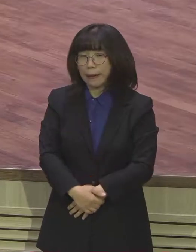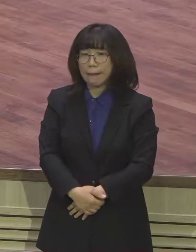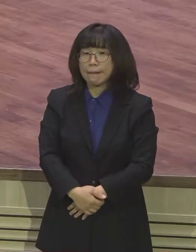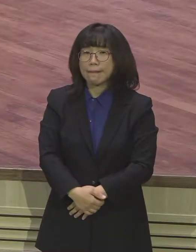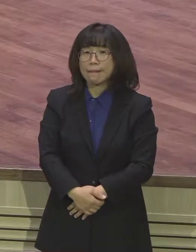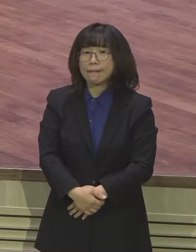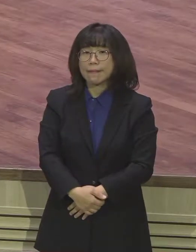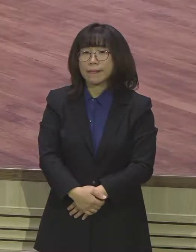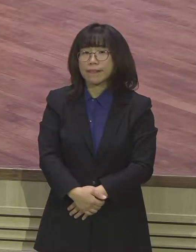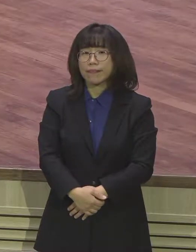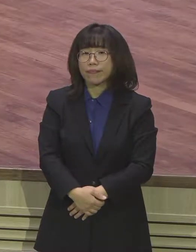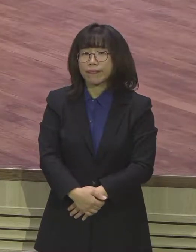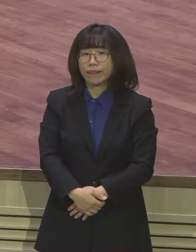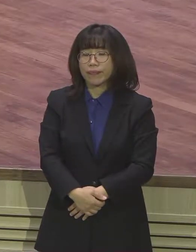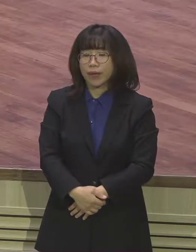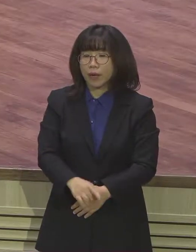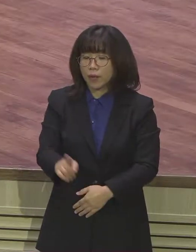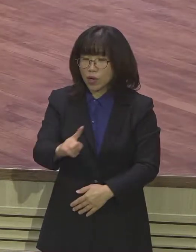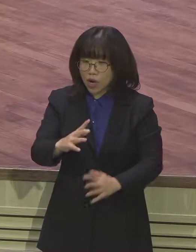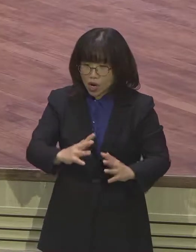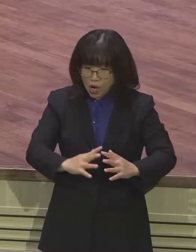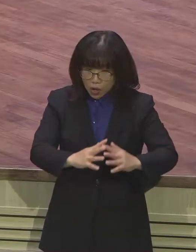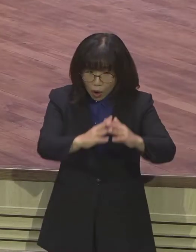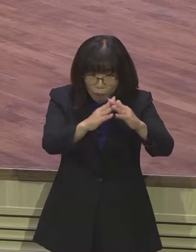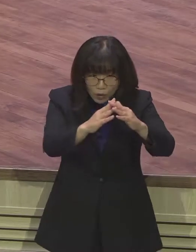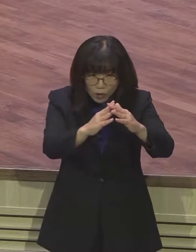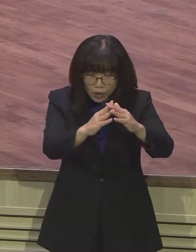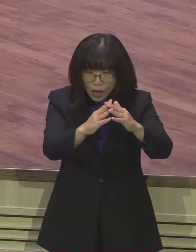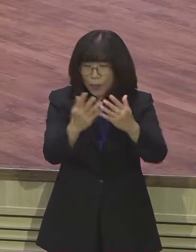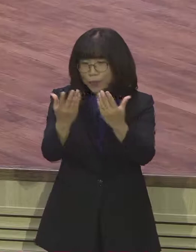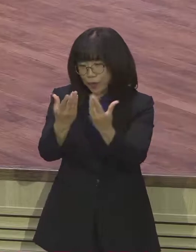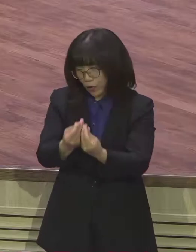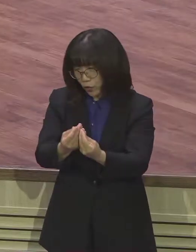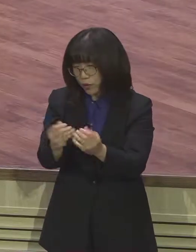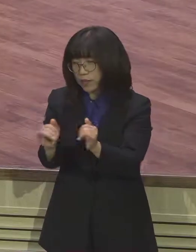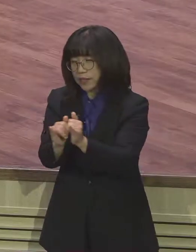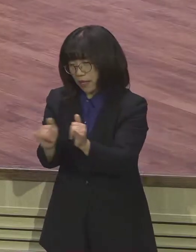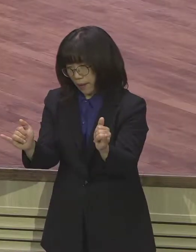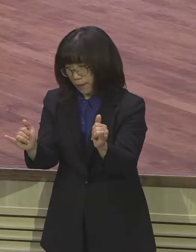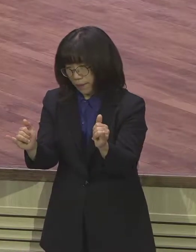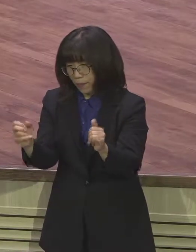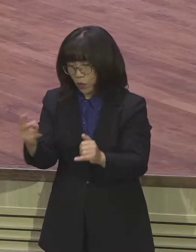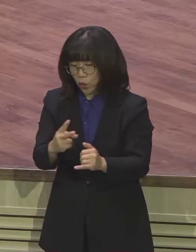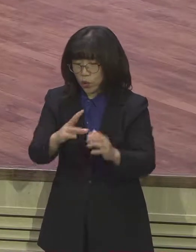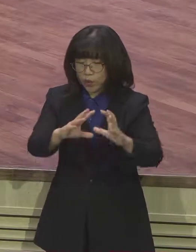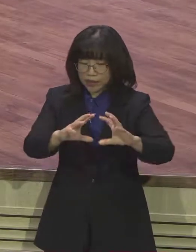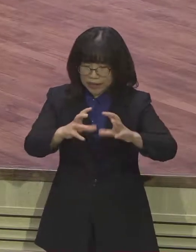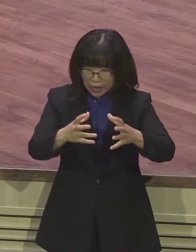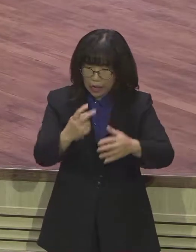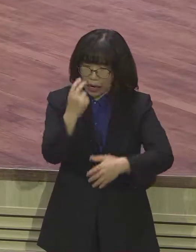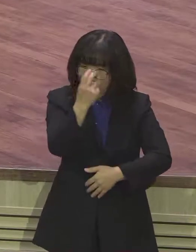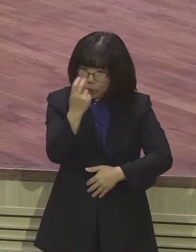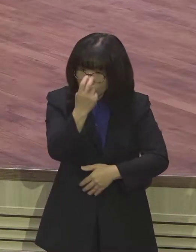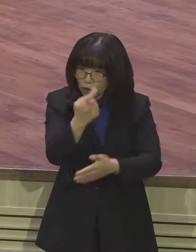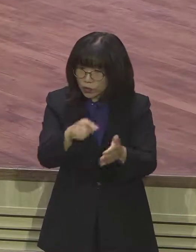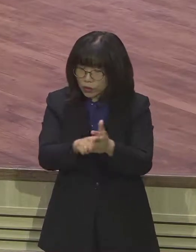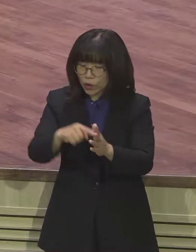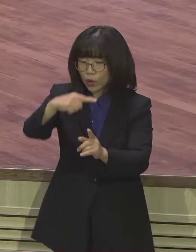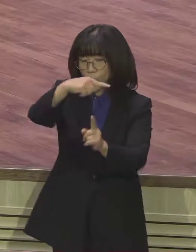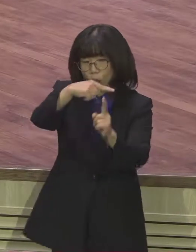이 원리는 건물뿐만 아니라 우리가 인생을 살아가는 데 있어서 그리고 한 나라의 흥망성세뿐만 아니라 교회가 그렇고 국가가